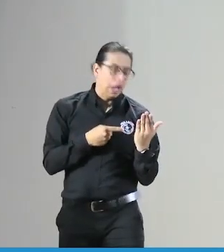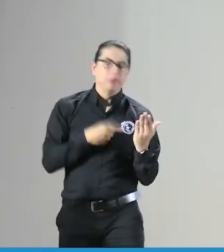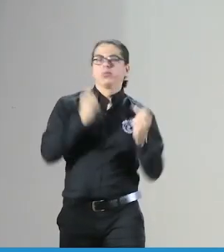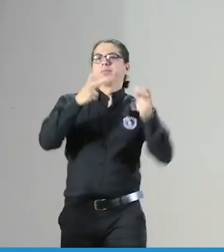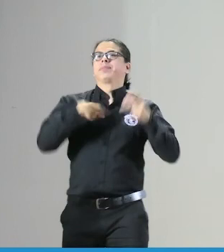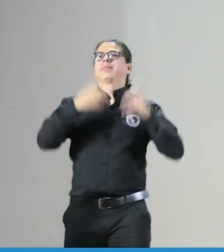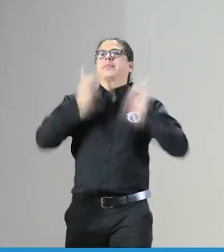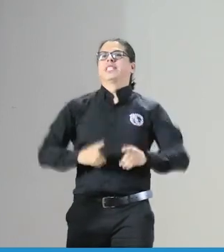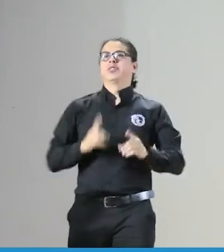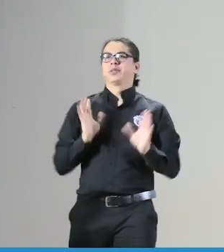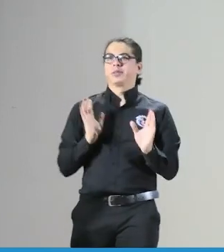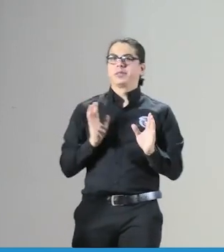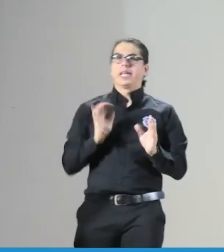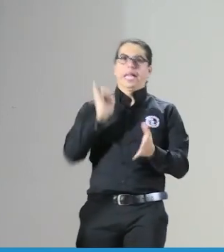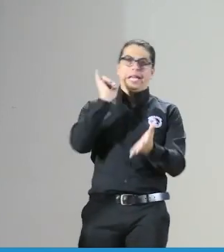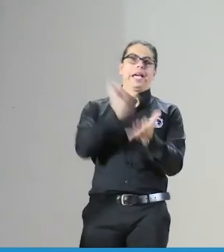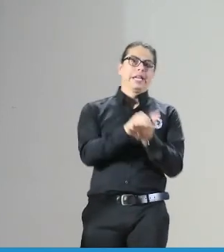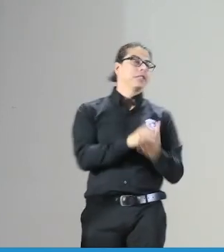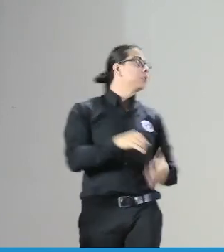les va a permitir tomar decisiones